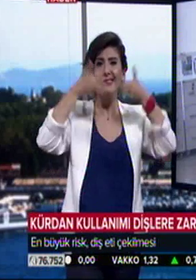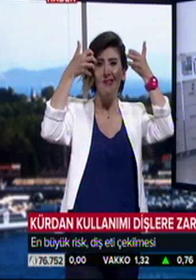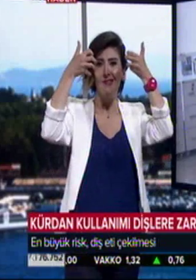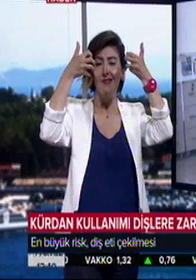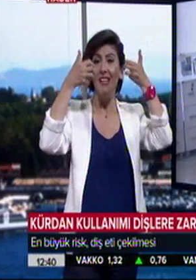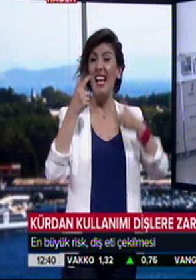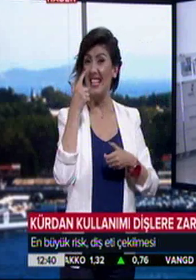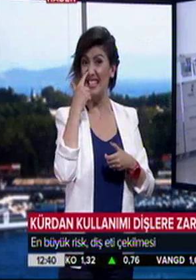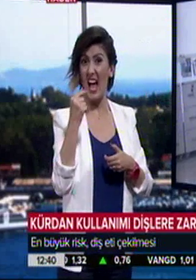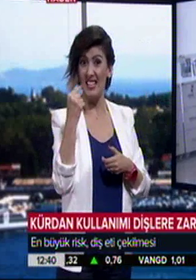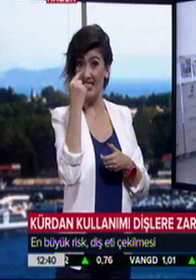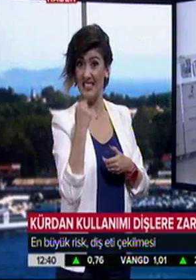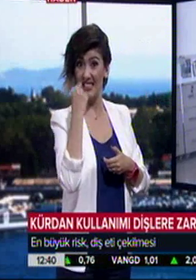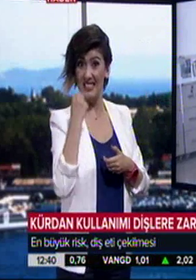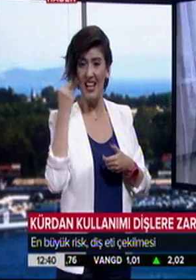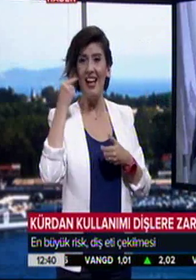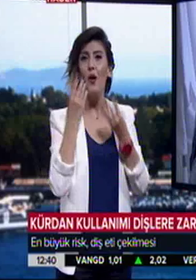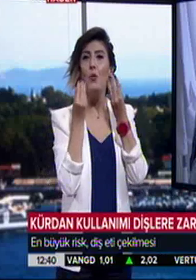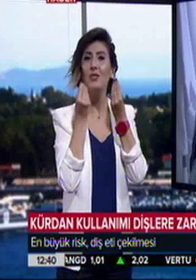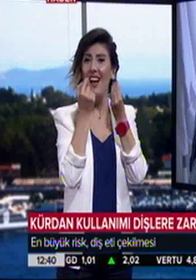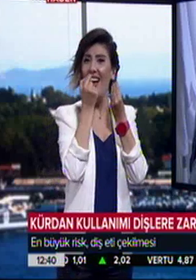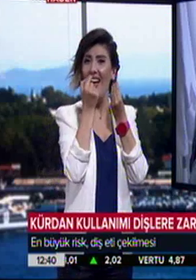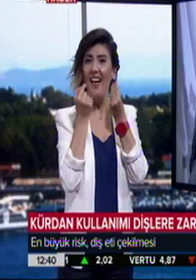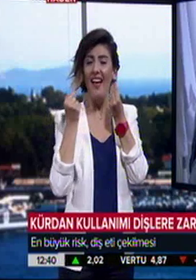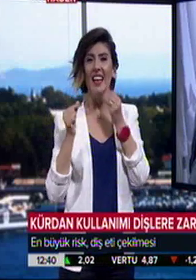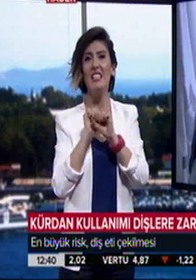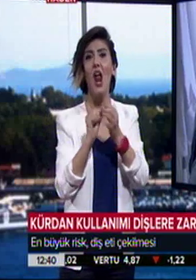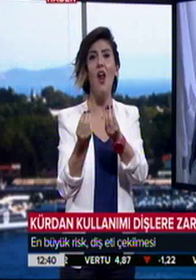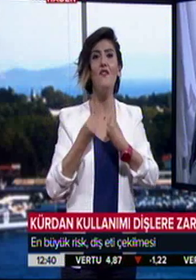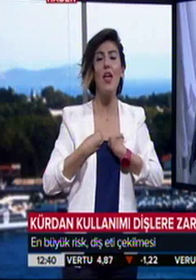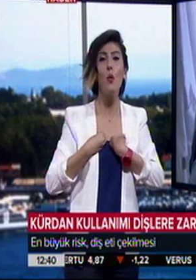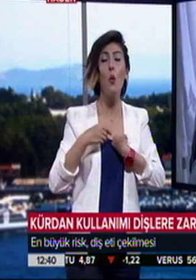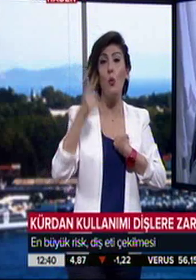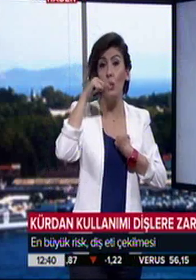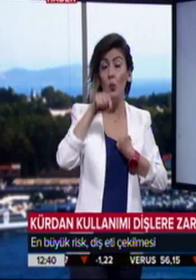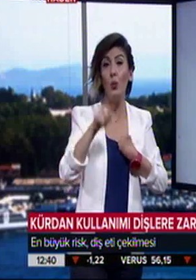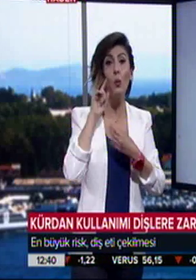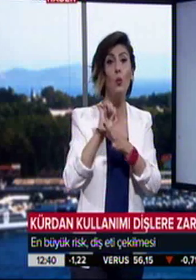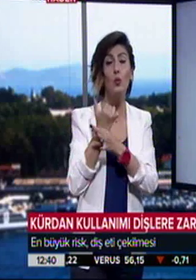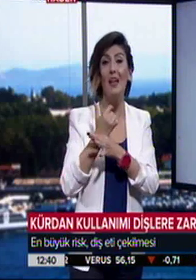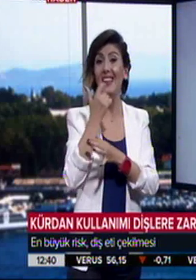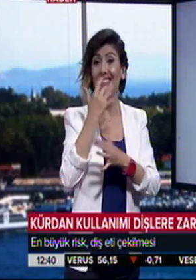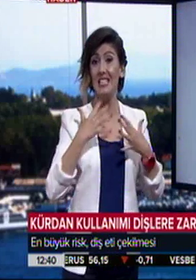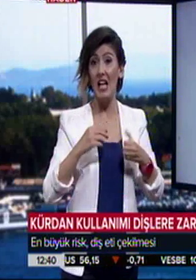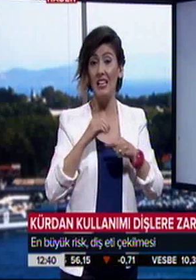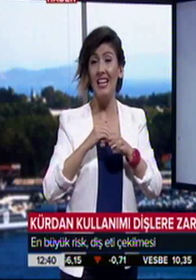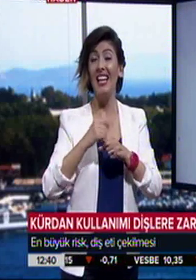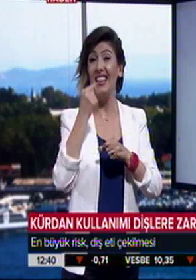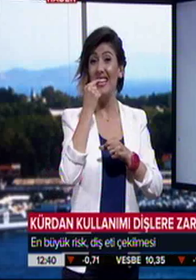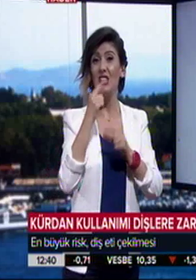olduğu için diş aralarındaki yumuşak dokulara zarar veriyor. Bu yüzden uzmanlar diş sağlığı için diş ipi kullanılması gerektiğini